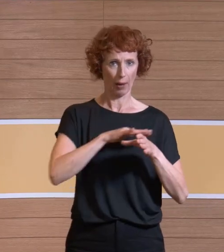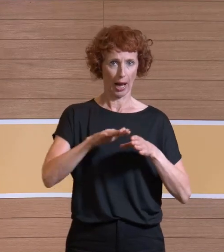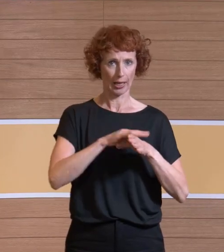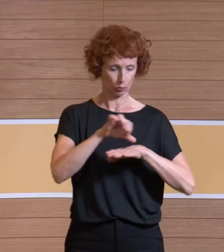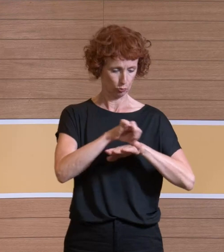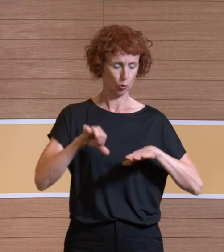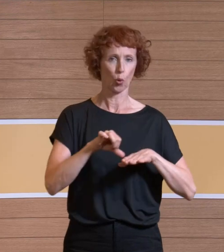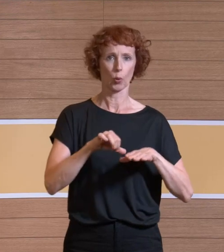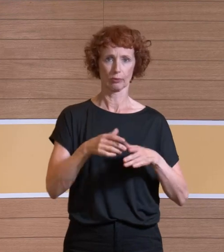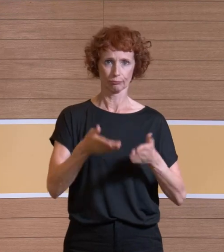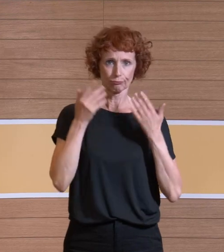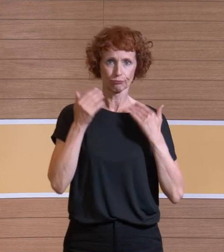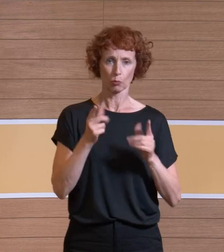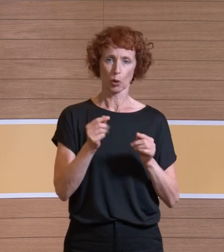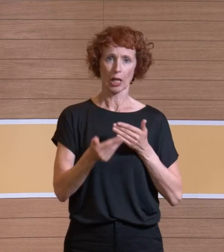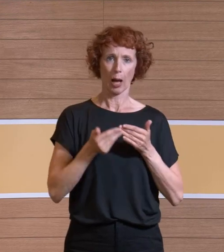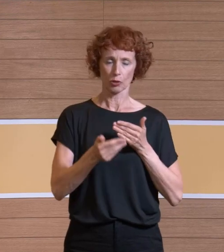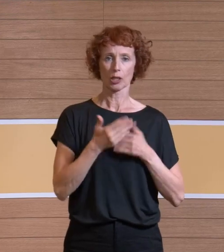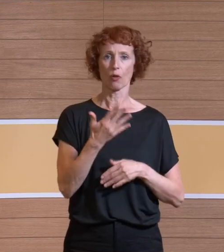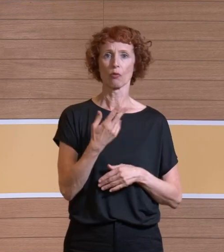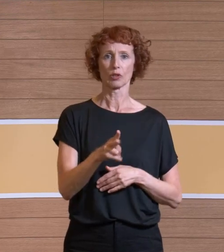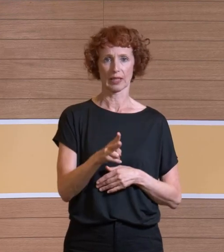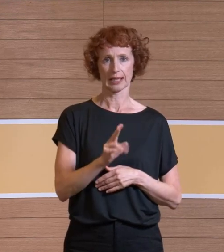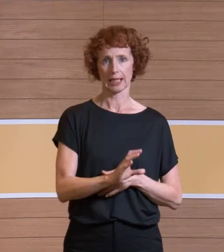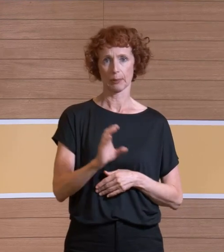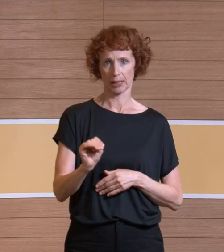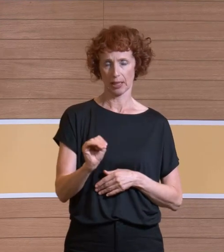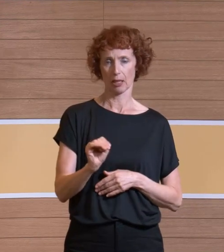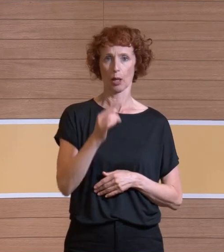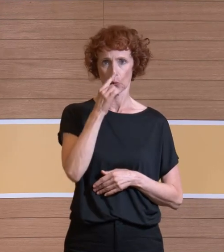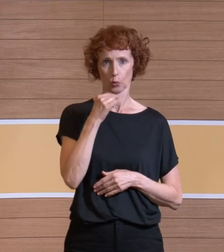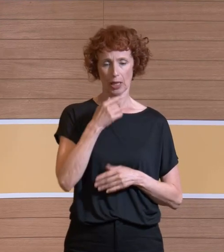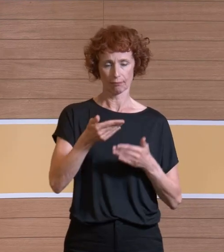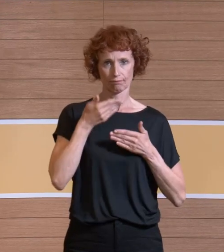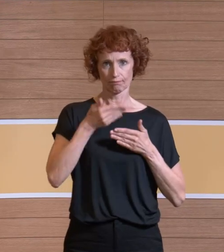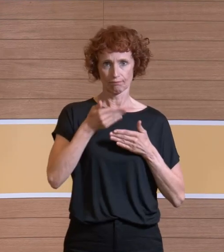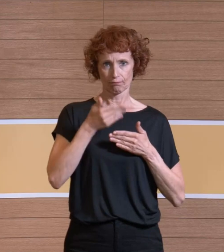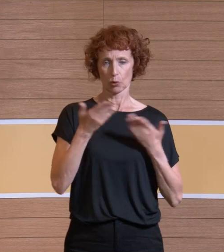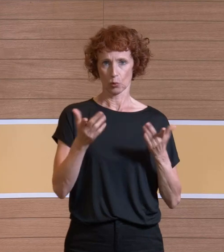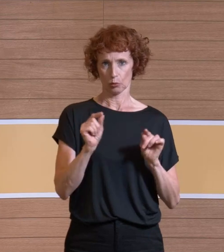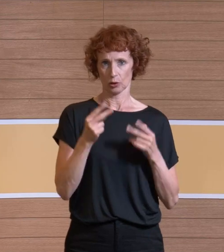Das heißt in einem Abstand von 25 Zentimeter Mund und Nase. So haben wir das definiert. Also praktisch relevant.